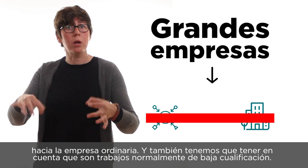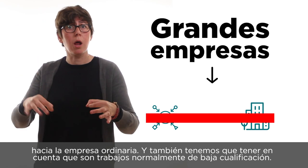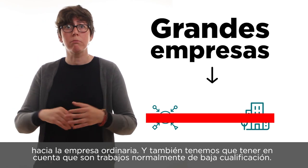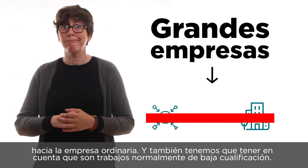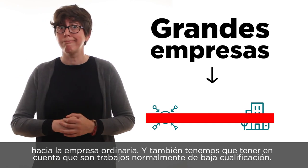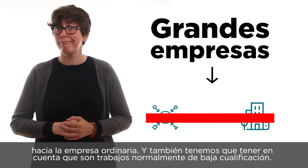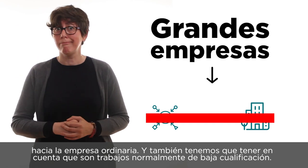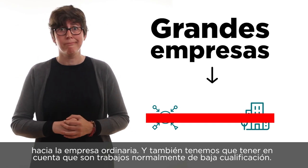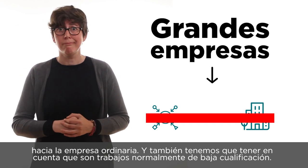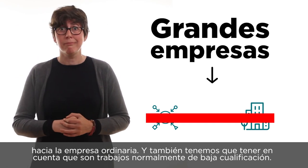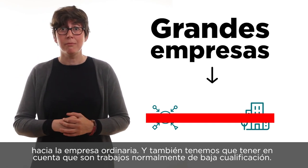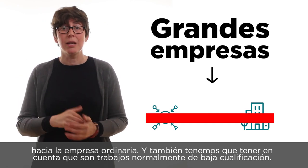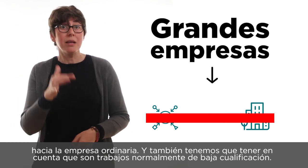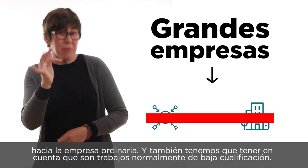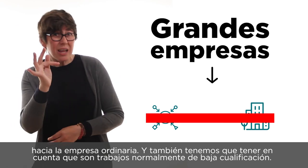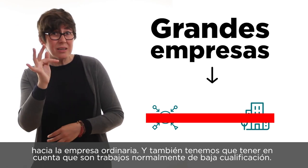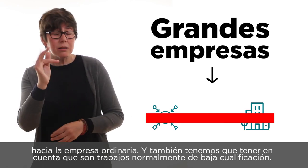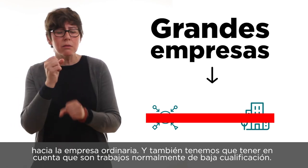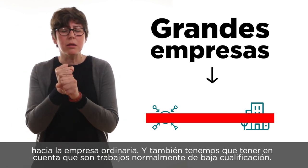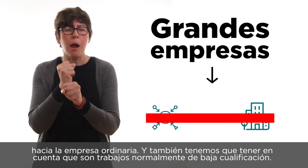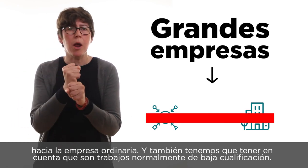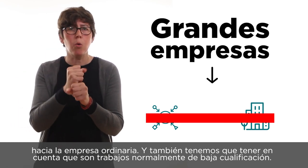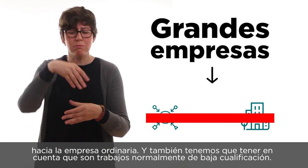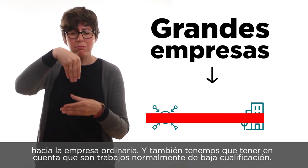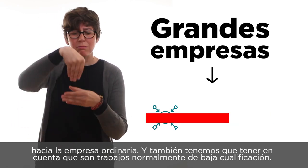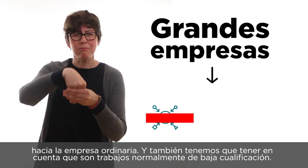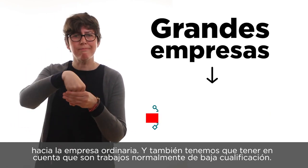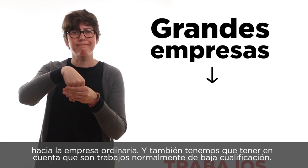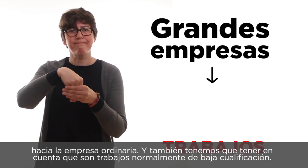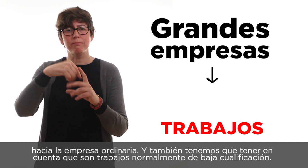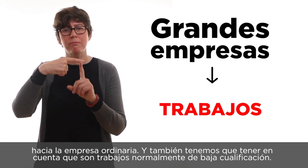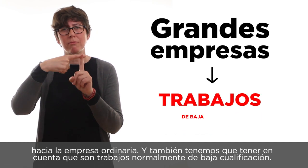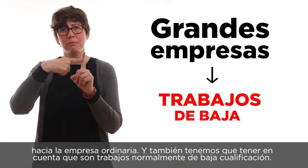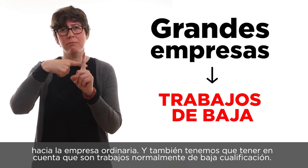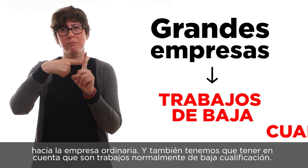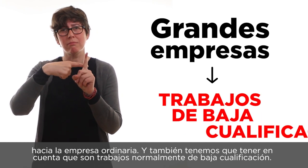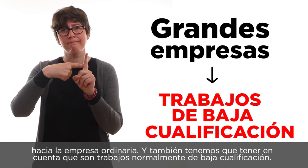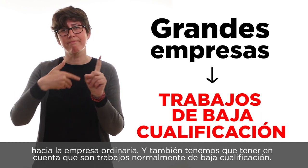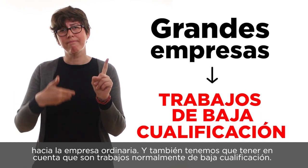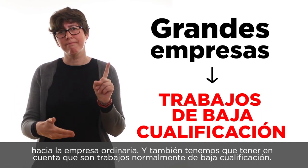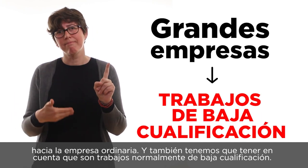ordinaria. Y también tenemos que tener en cuenta que son trabajos normalmente de baja cualificación.